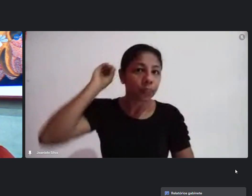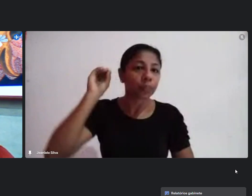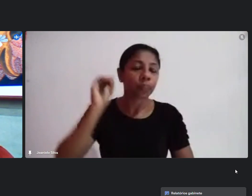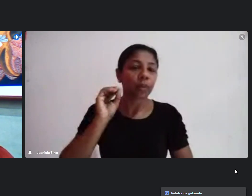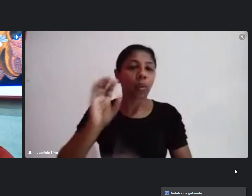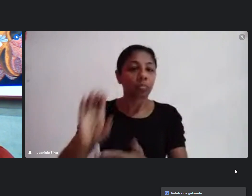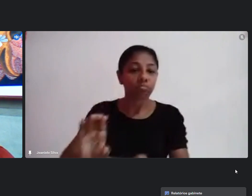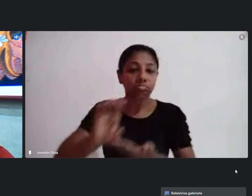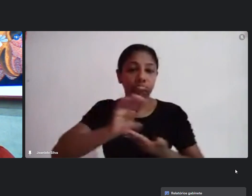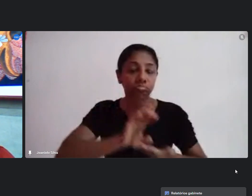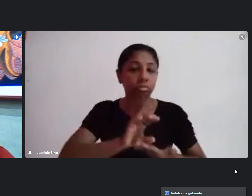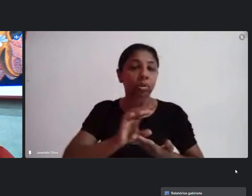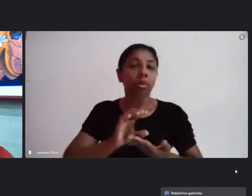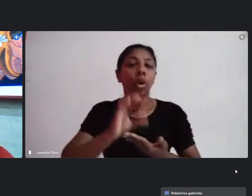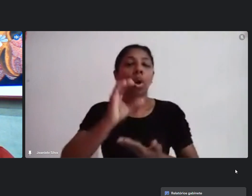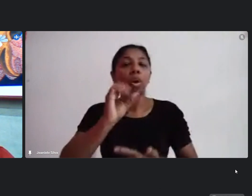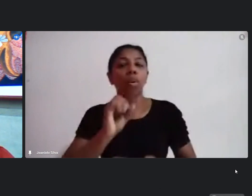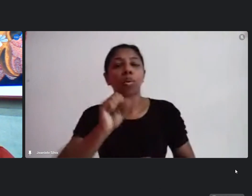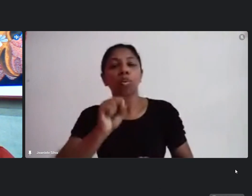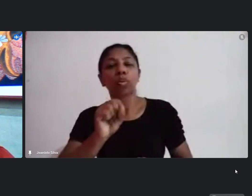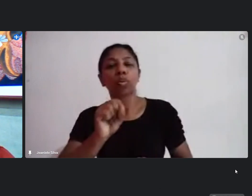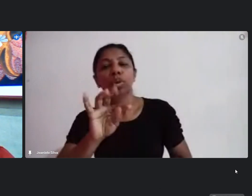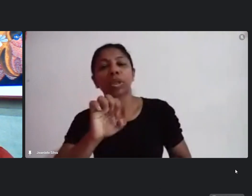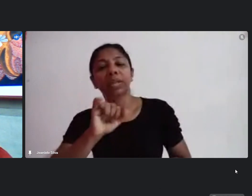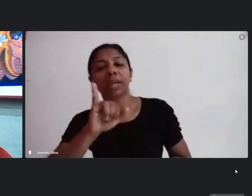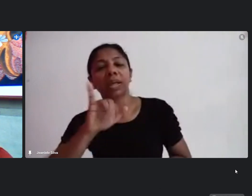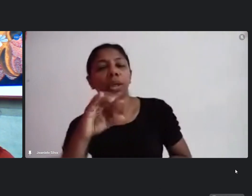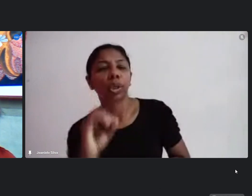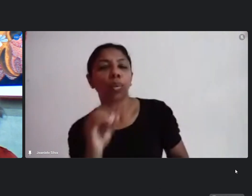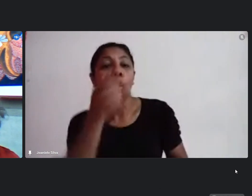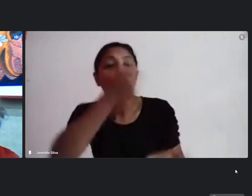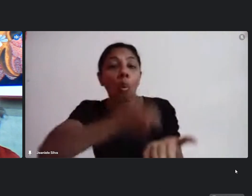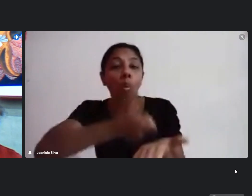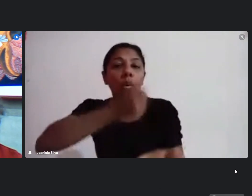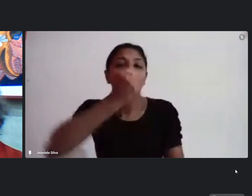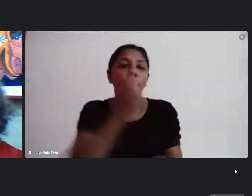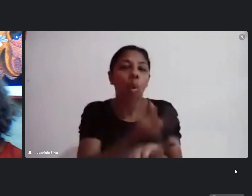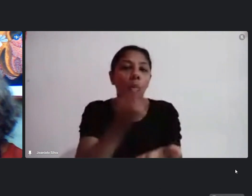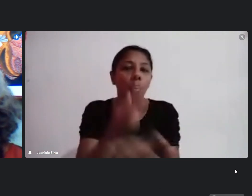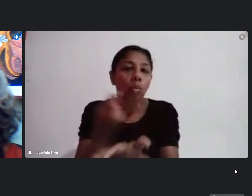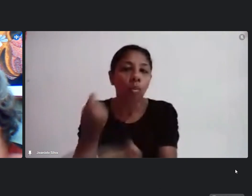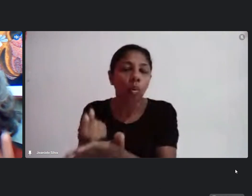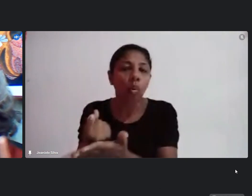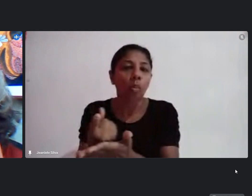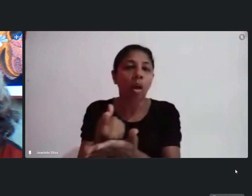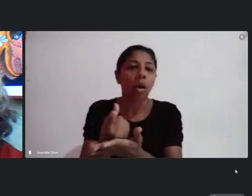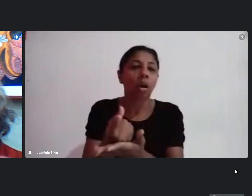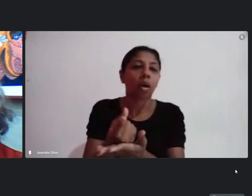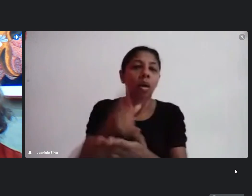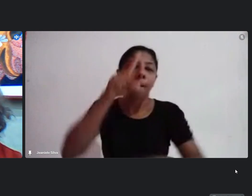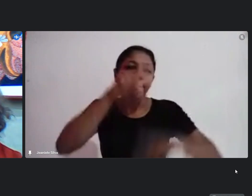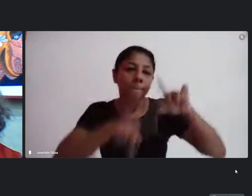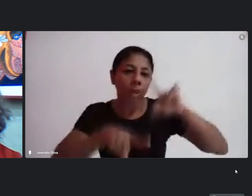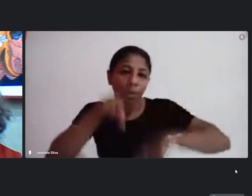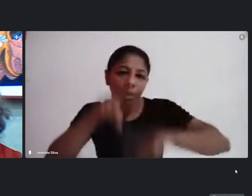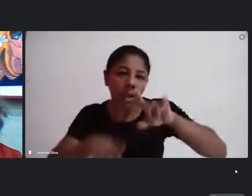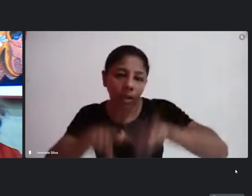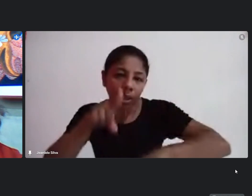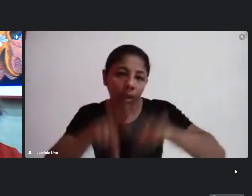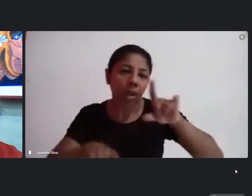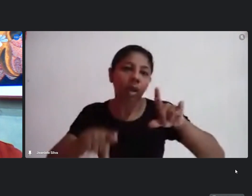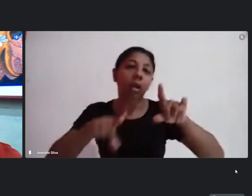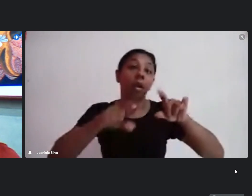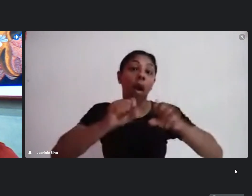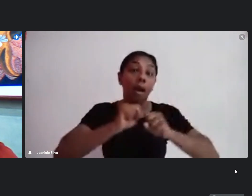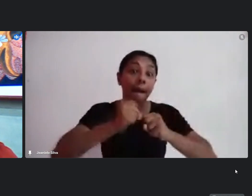custeio impede que sejam feitas compras aquisições de equipamentos de materiais de maior forma